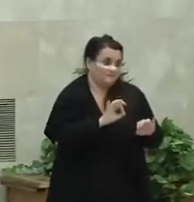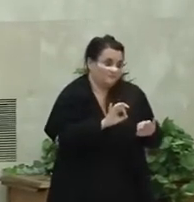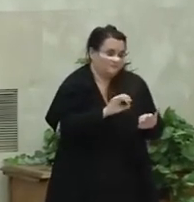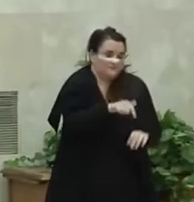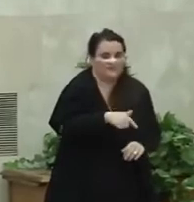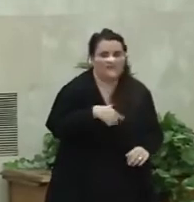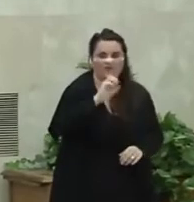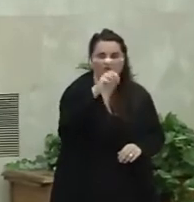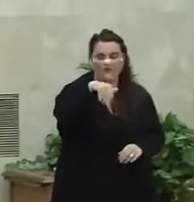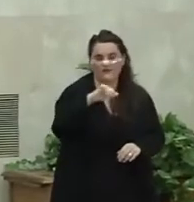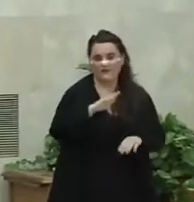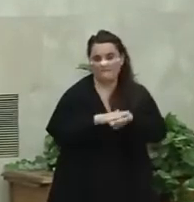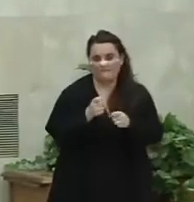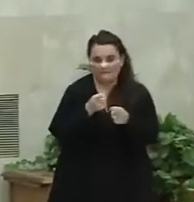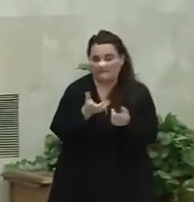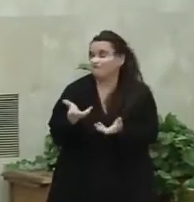Connie, esto es para ti.